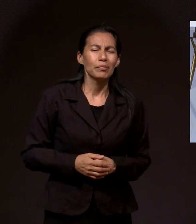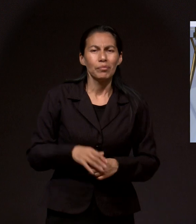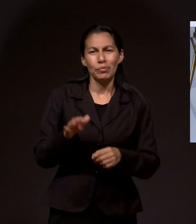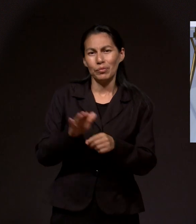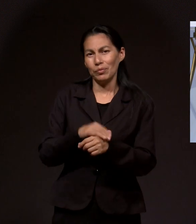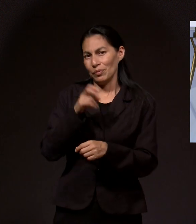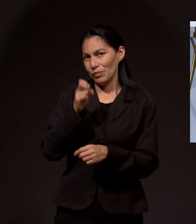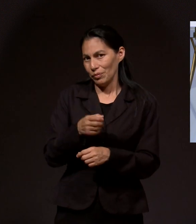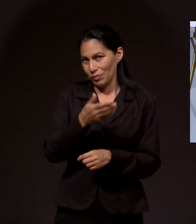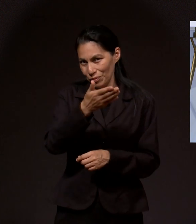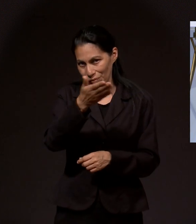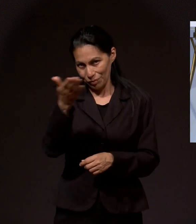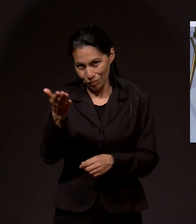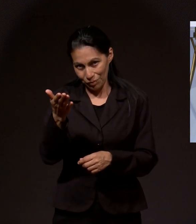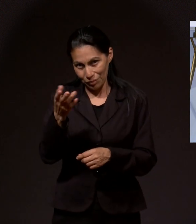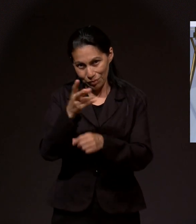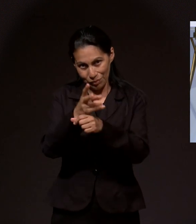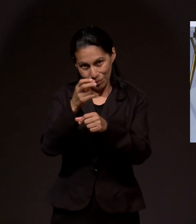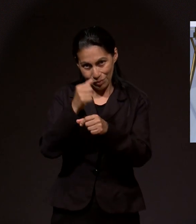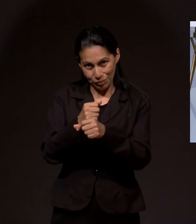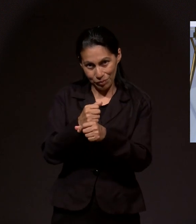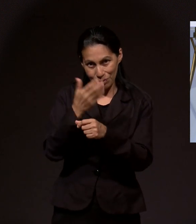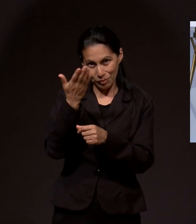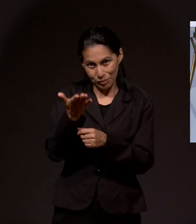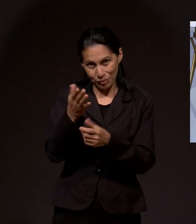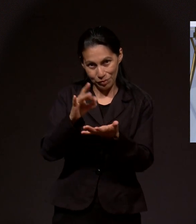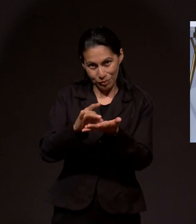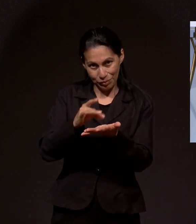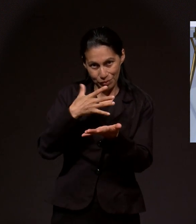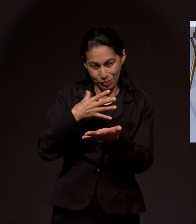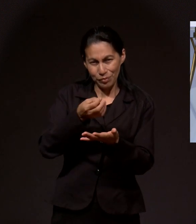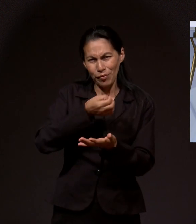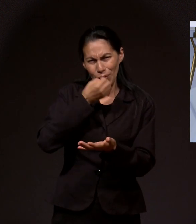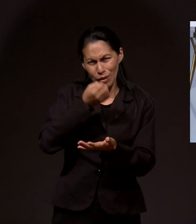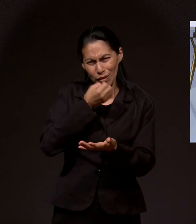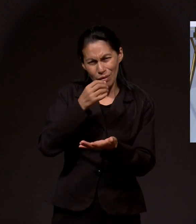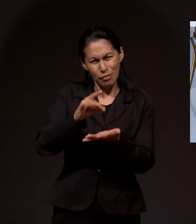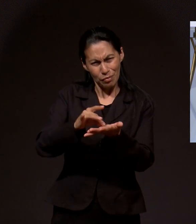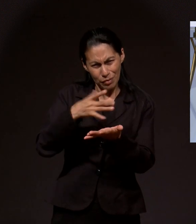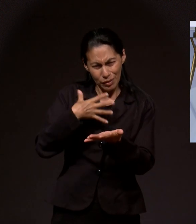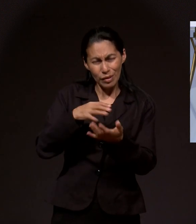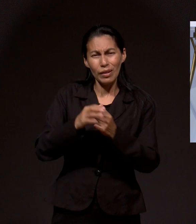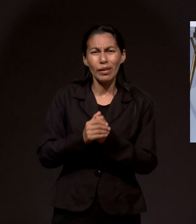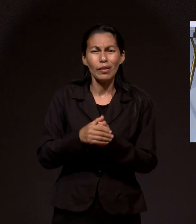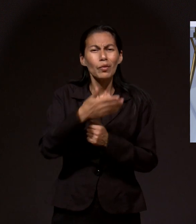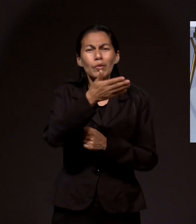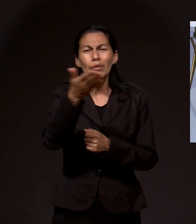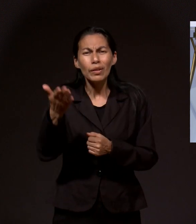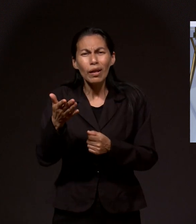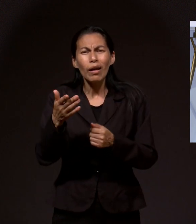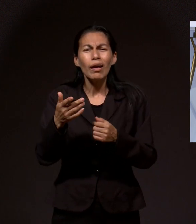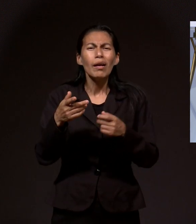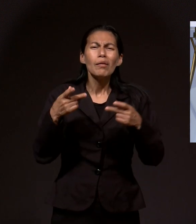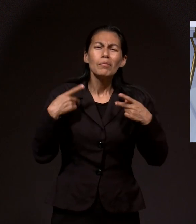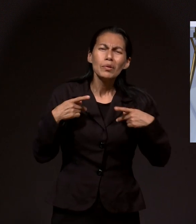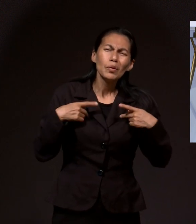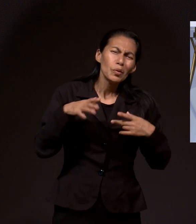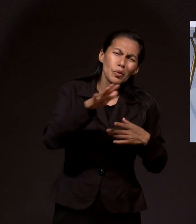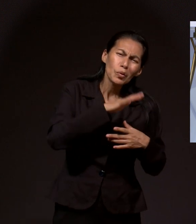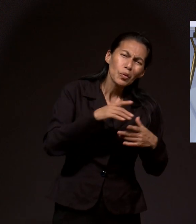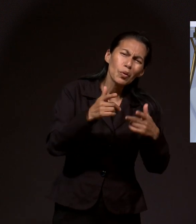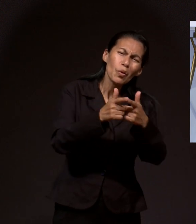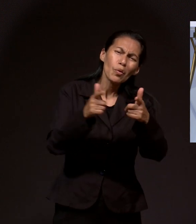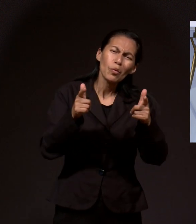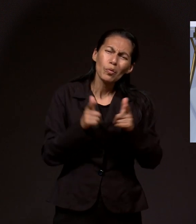Por eso invitamos a todos ustedes para que envíen sus pedidos de oración y formemos grupos de